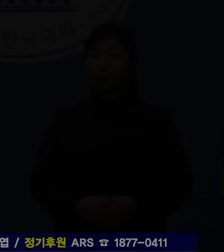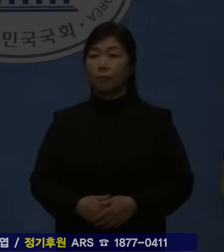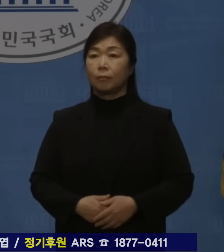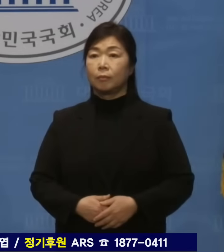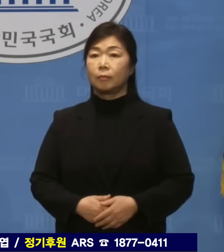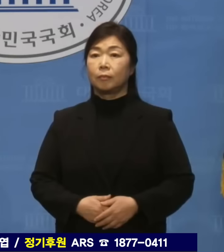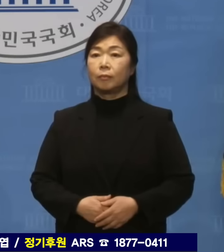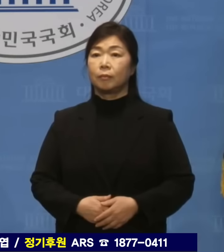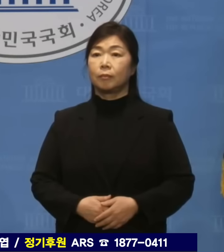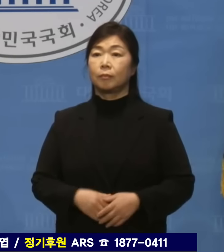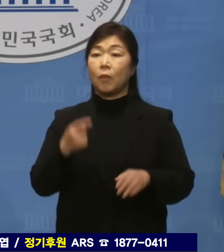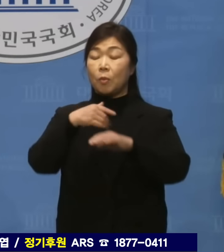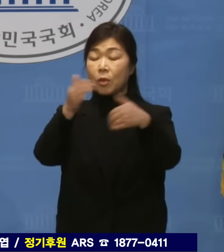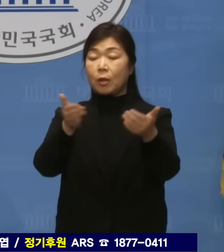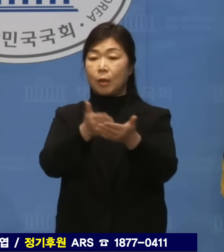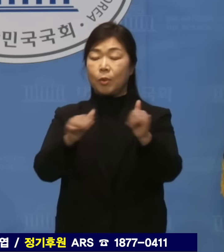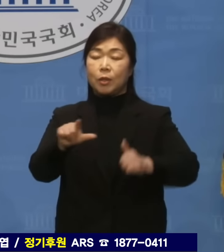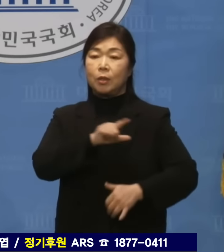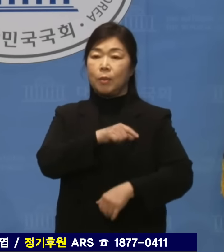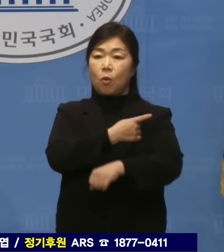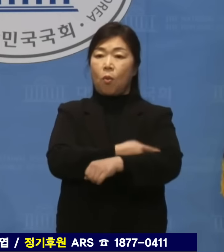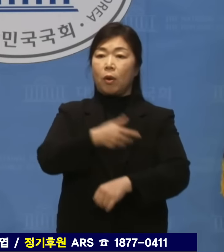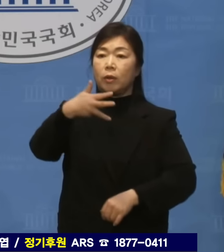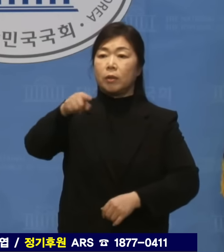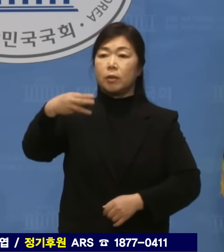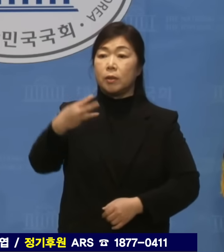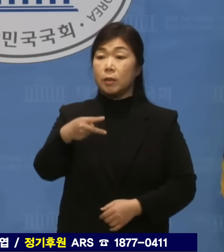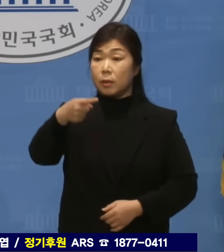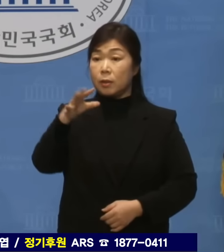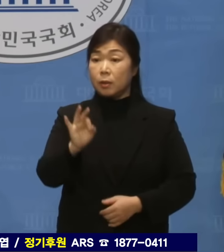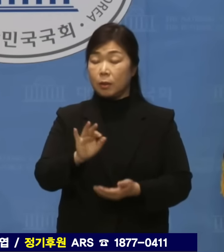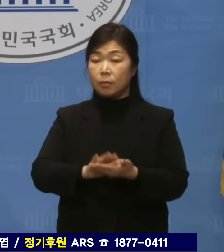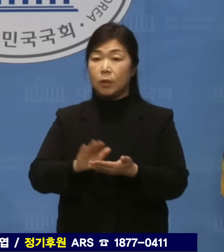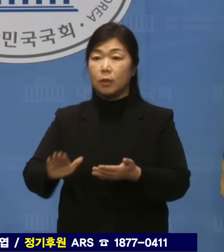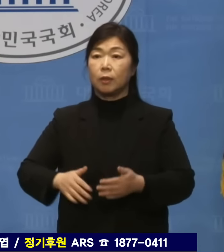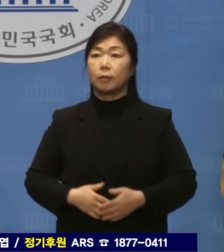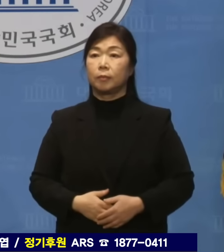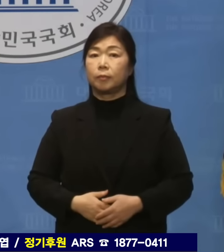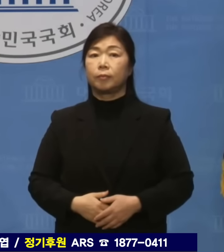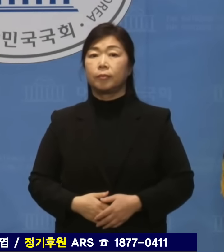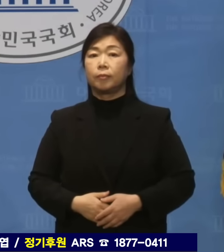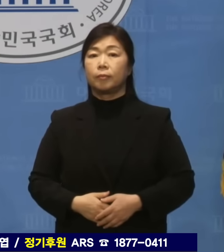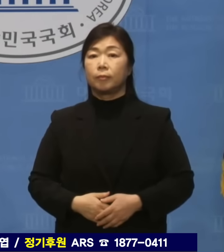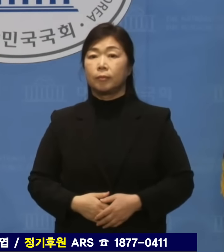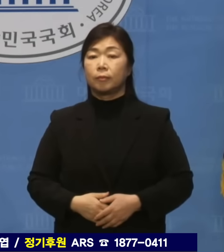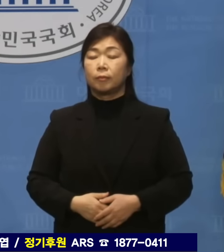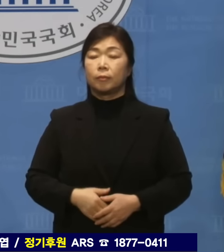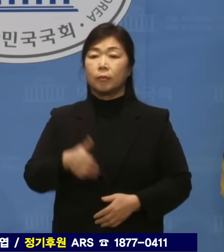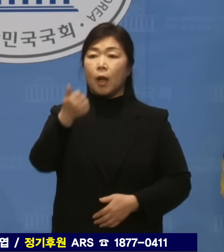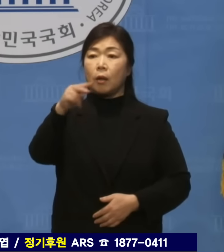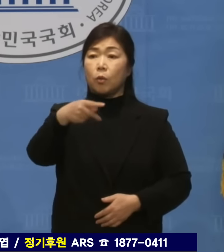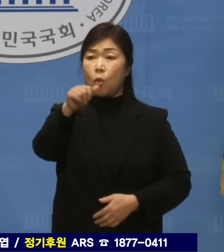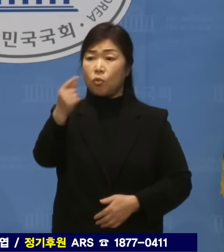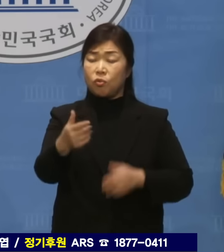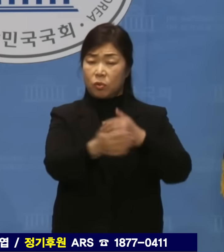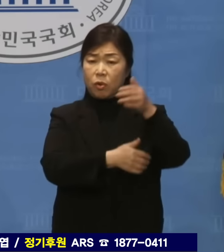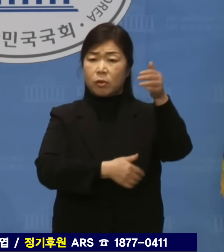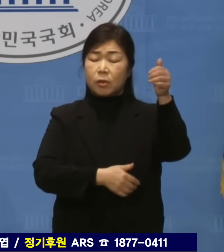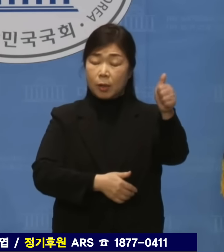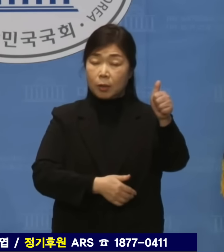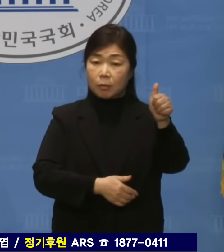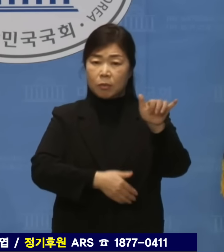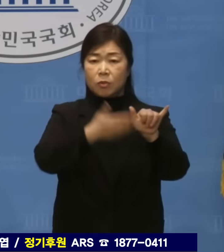민주당 수석대변인 권칠승입니다. 두 건의 브리핑을 하겠습니다. 한동훈 위원장은 극우